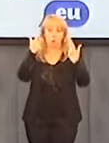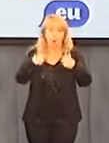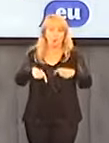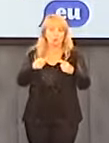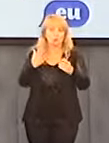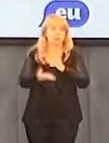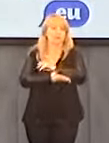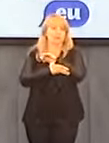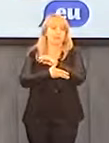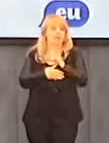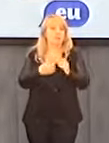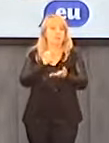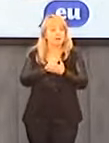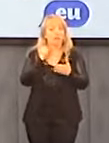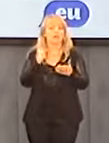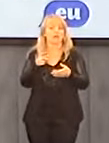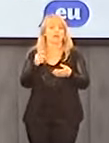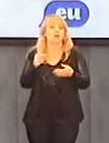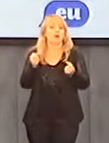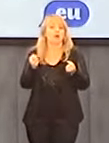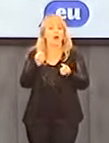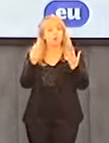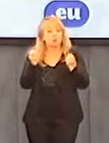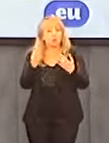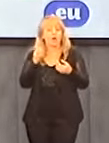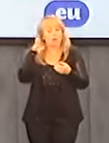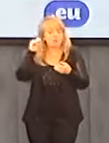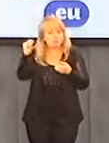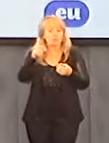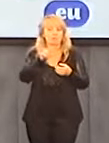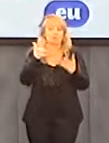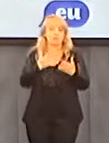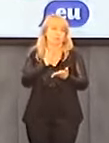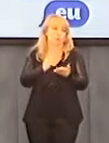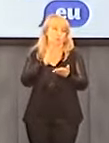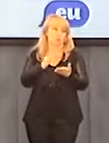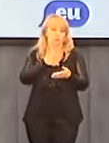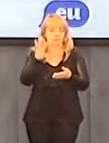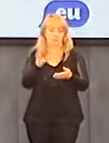udzielić wsparcia prawnego, eksperckiego, żeby przygotować konkretne rozwiązania.